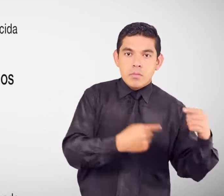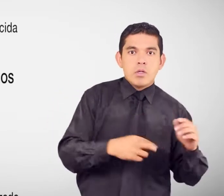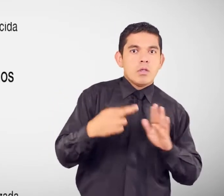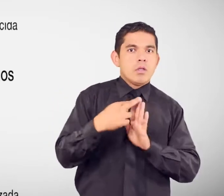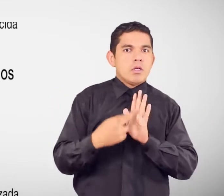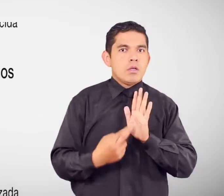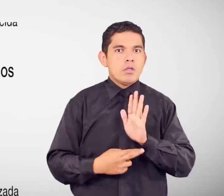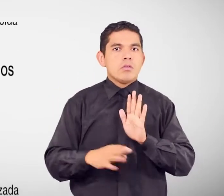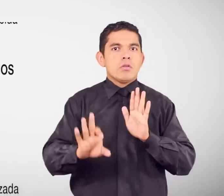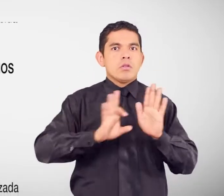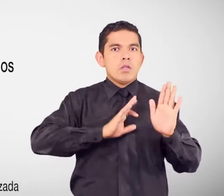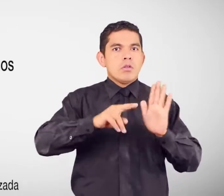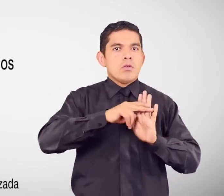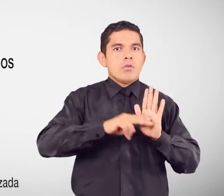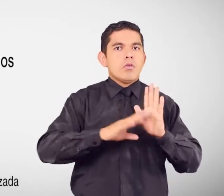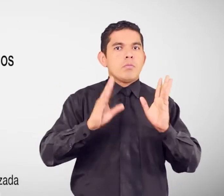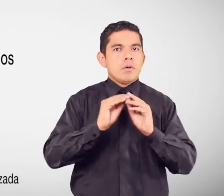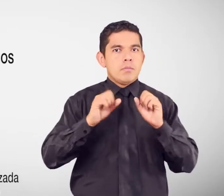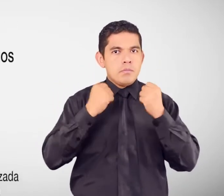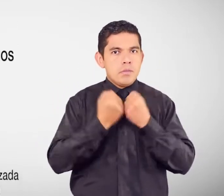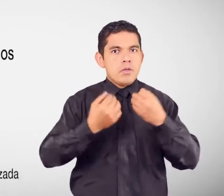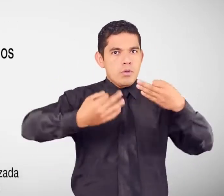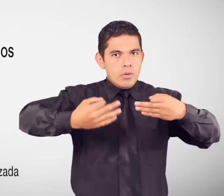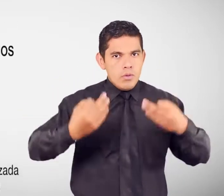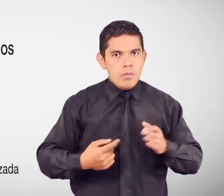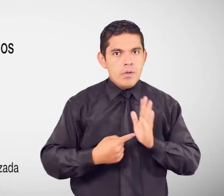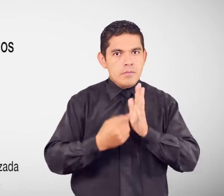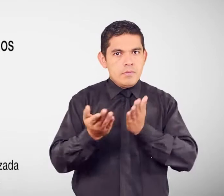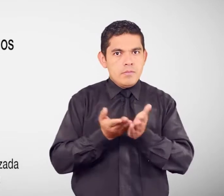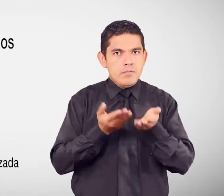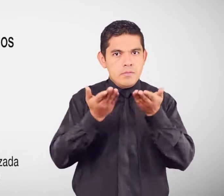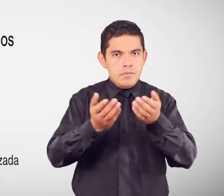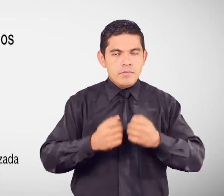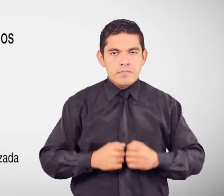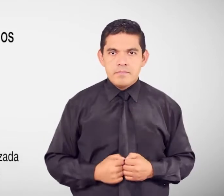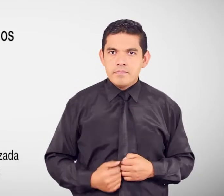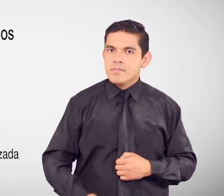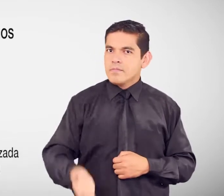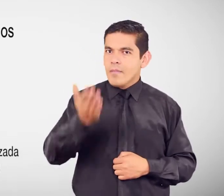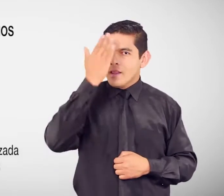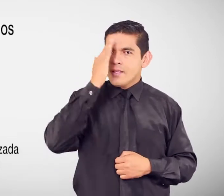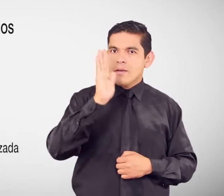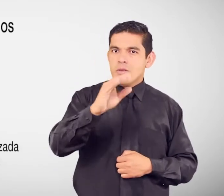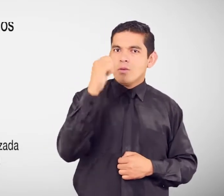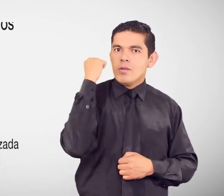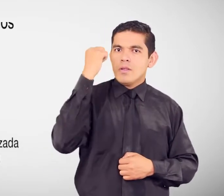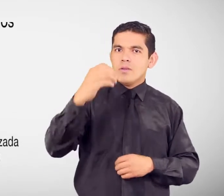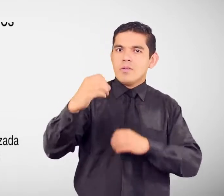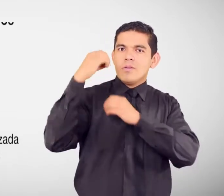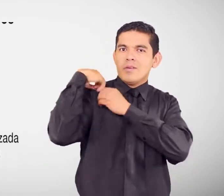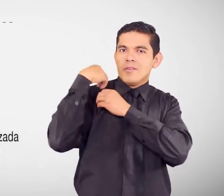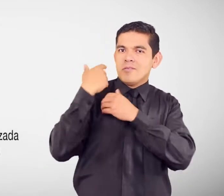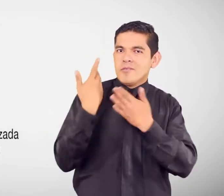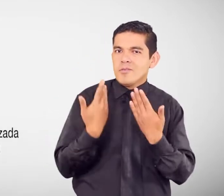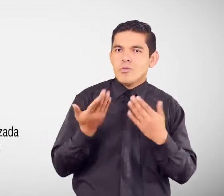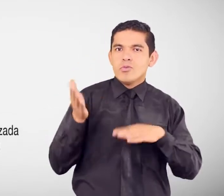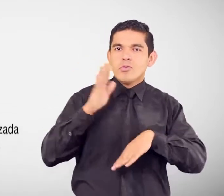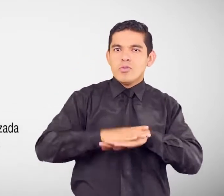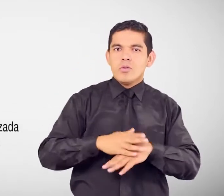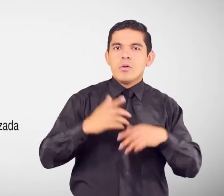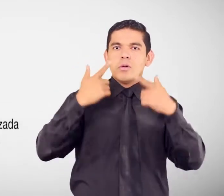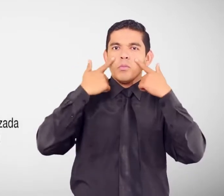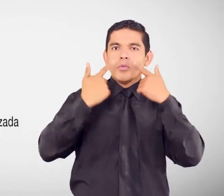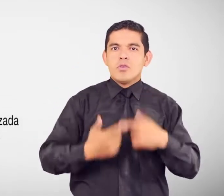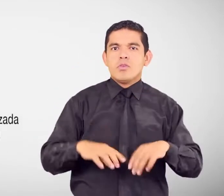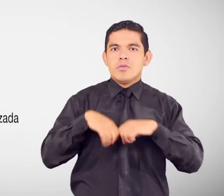Conoce cuáles son Tus derechos Y obligaciones En materia De protección social Centros de referencia Y acogida Inclusivos